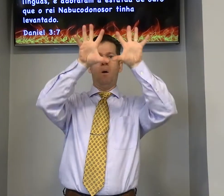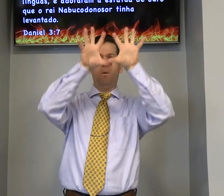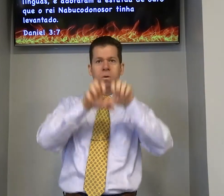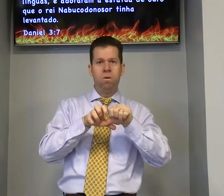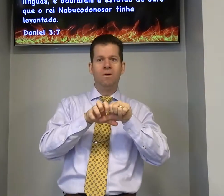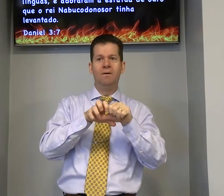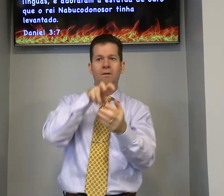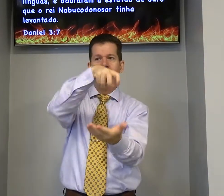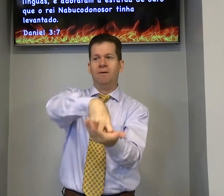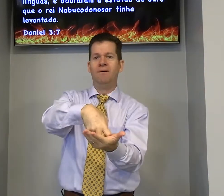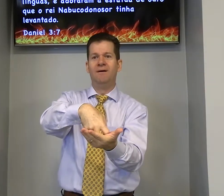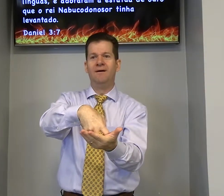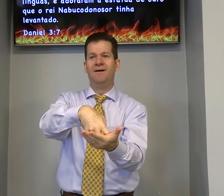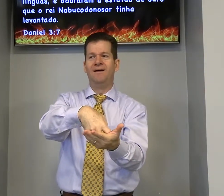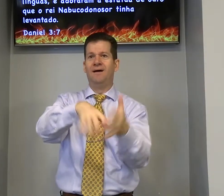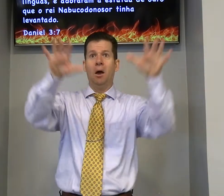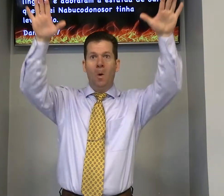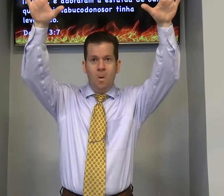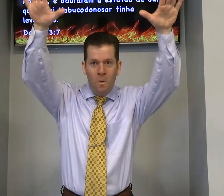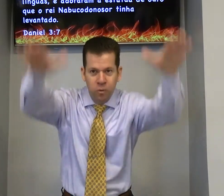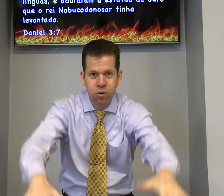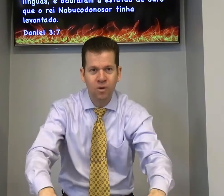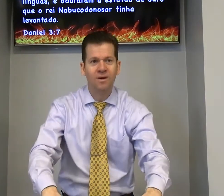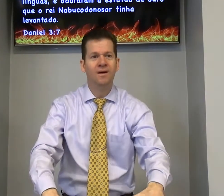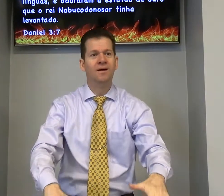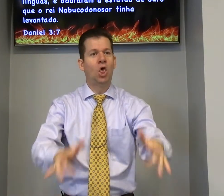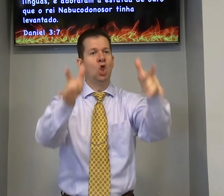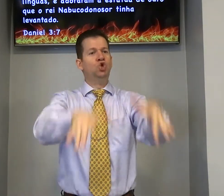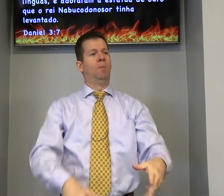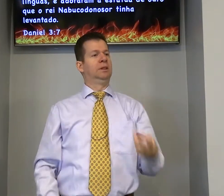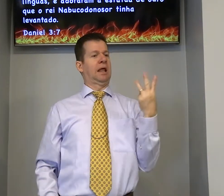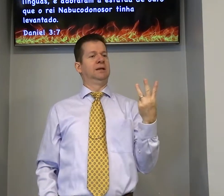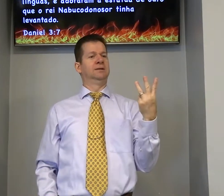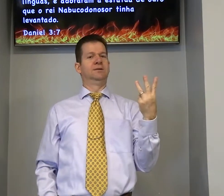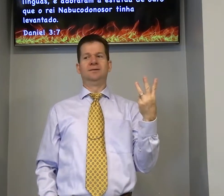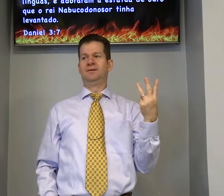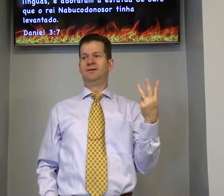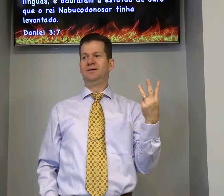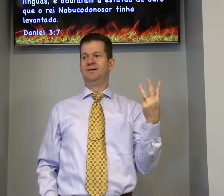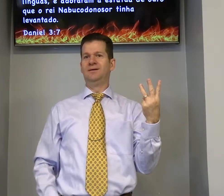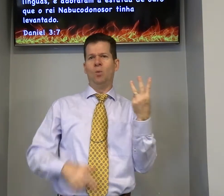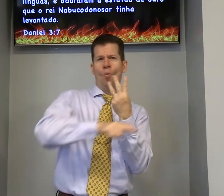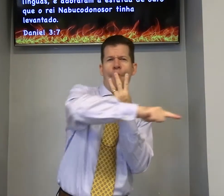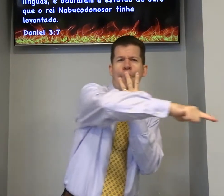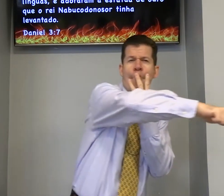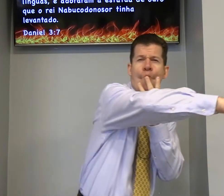e todos estavam em pé na hora que tocou a música todos se inclinavam mas os três ficaram em pé